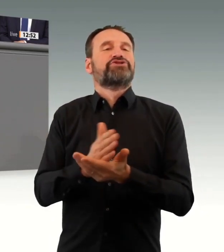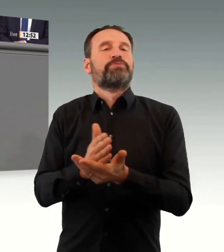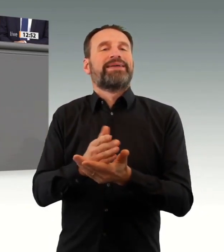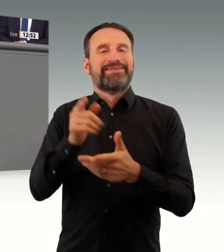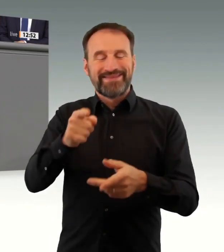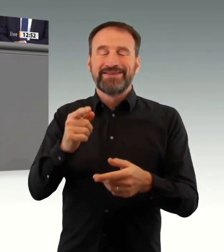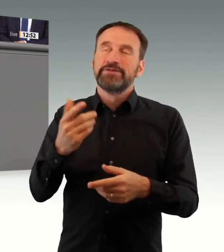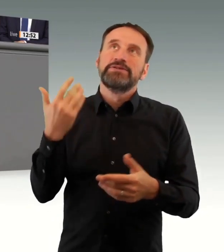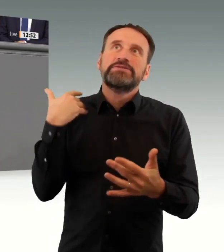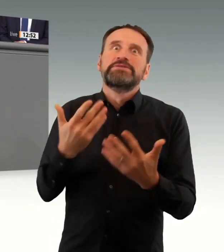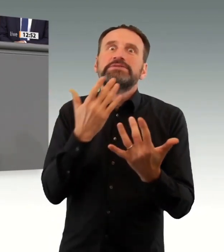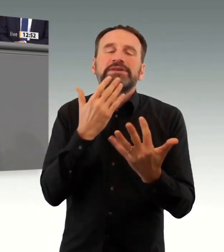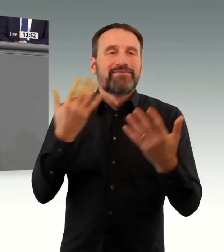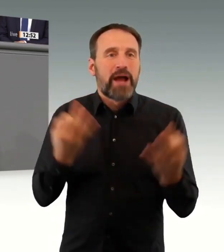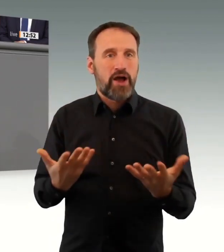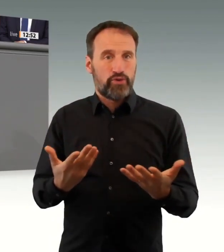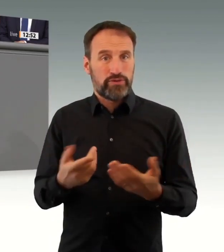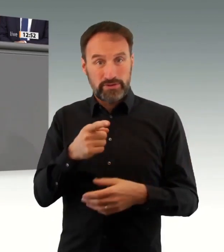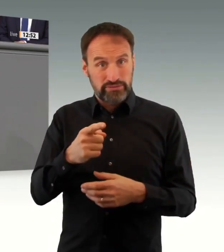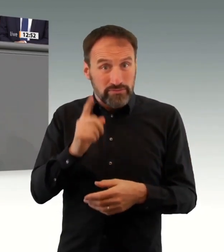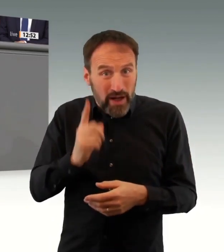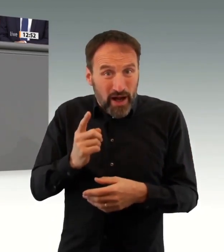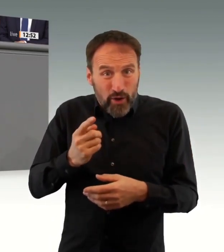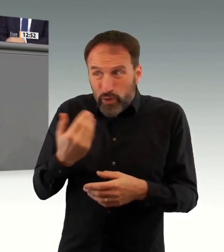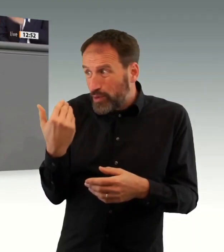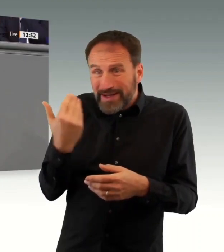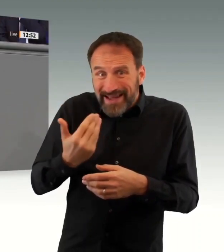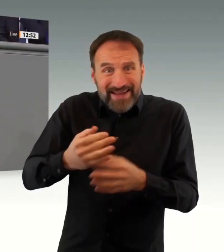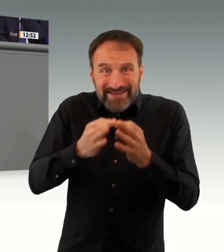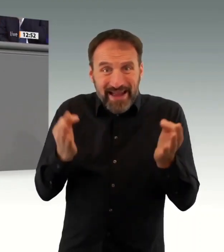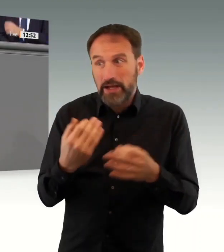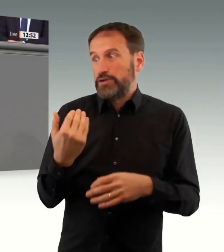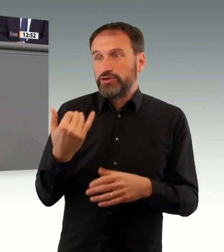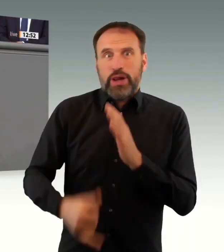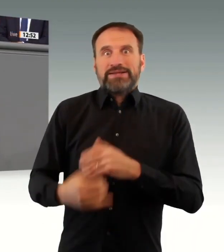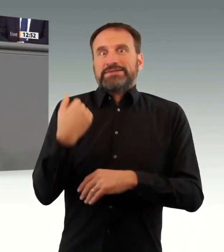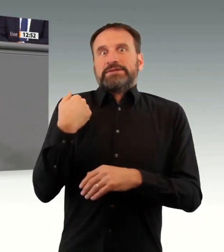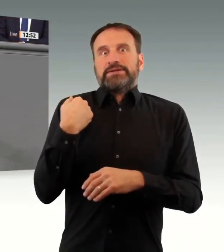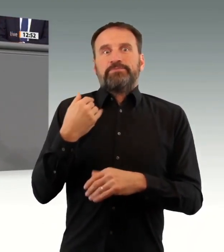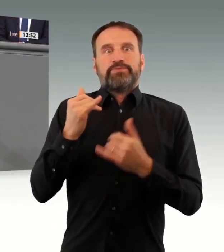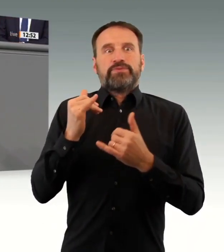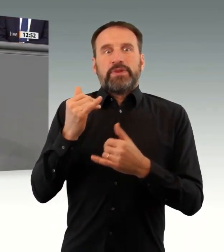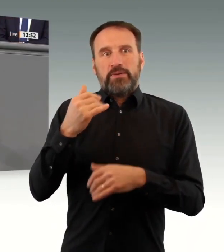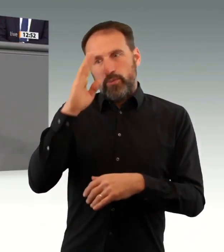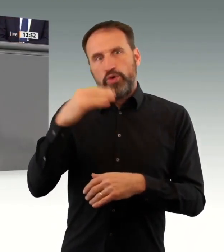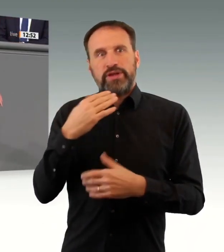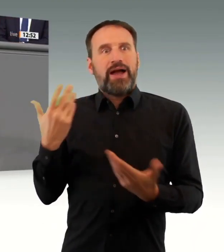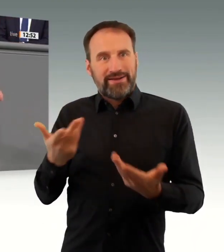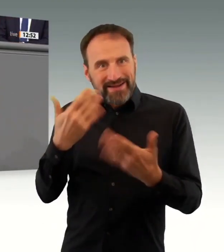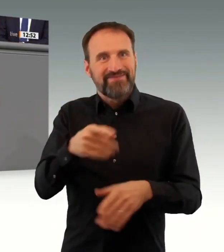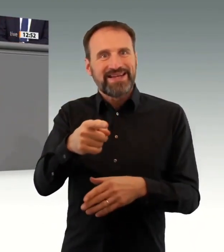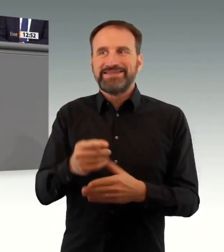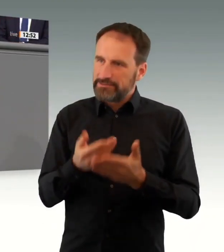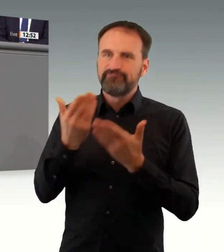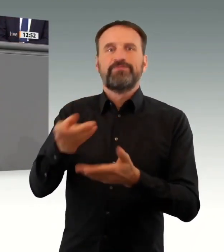haben. Ganz im Ernst, wir sind auch dankbar dafür, und zwar im Sinne der Menschen in diesem Land, dass Sie auf Ihrem Weg Stück für Stück